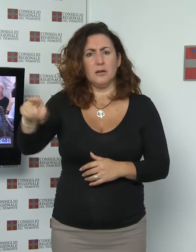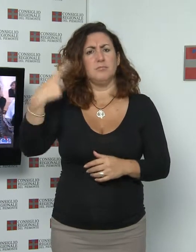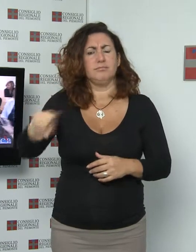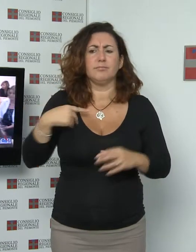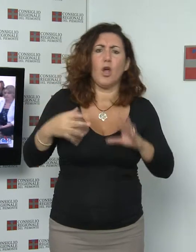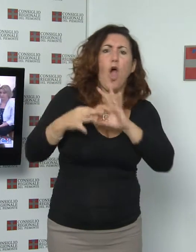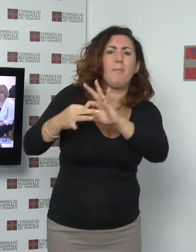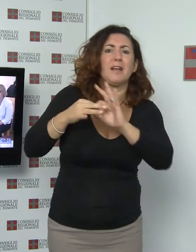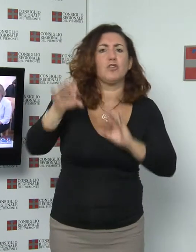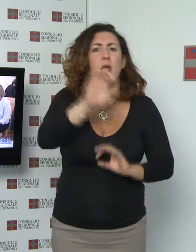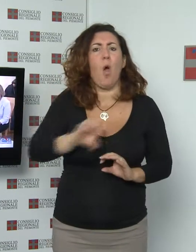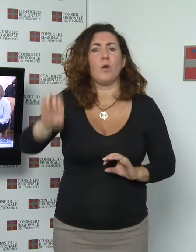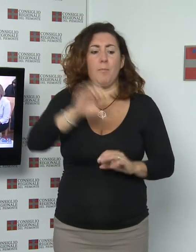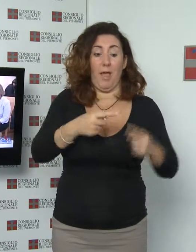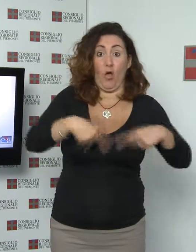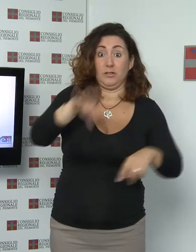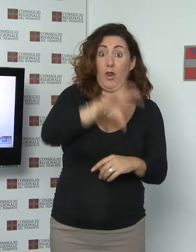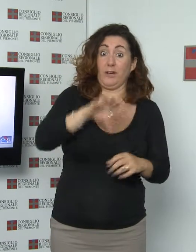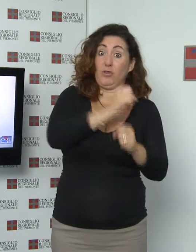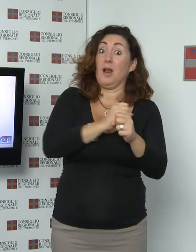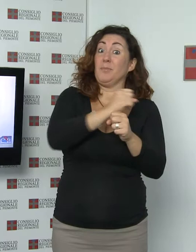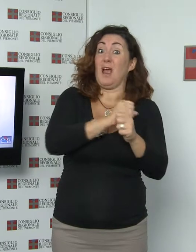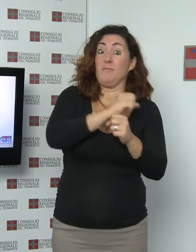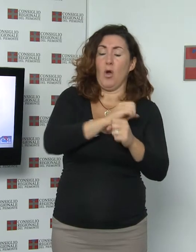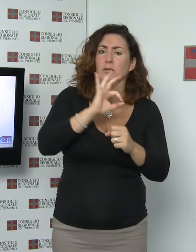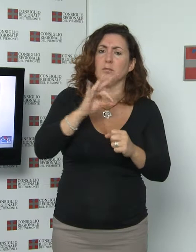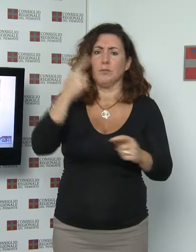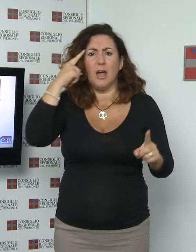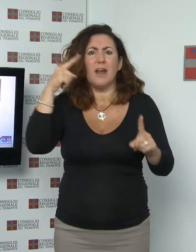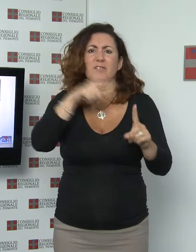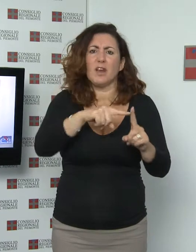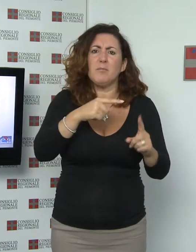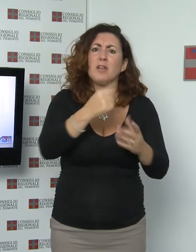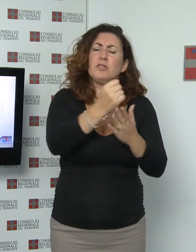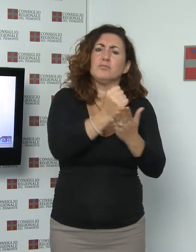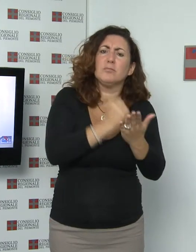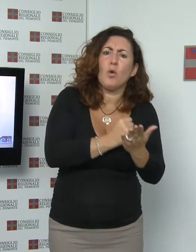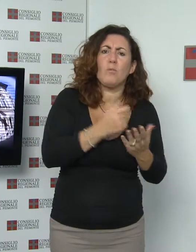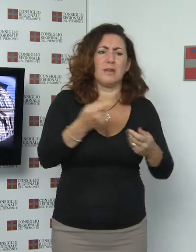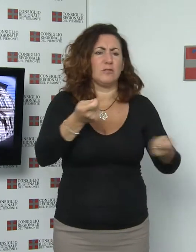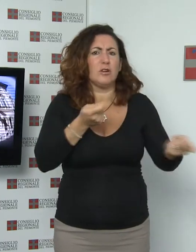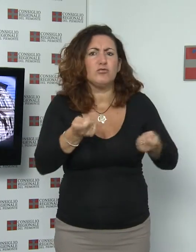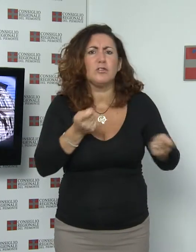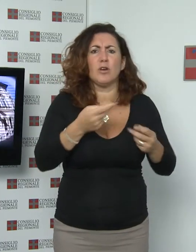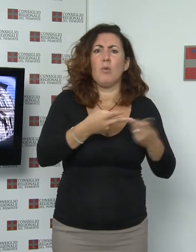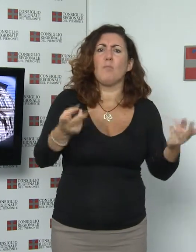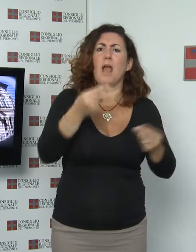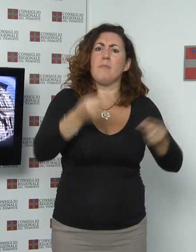del Piemonte come modello di riferimento nella gestione della documentazione nella pubblica amministrazione. Piffetti, ebanista